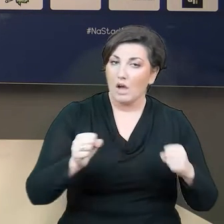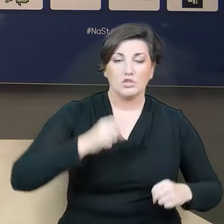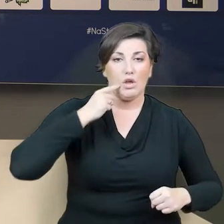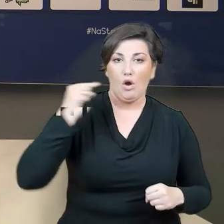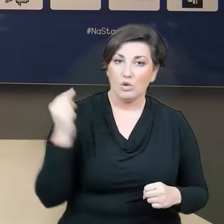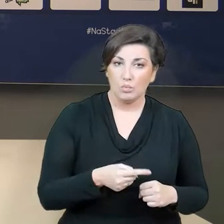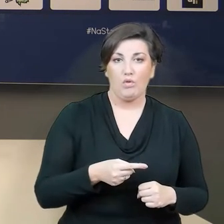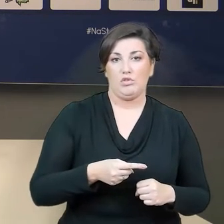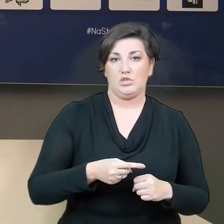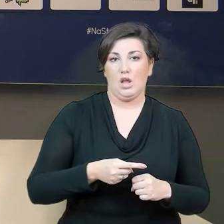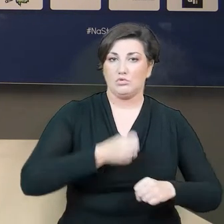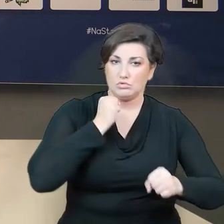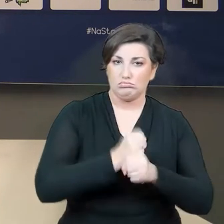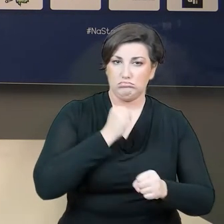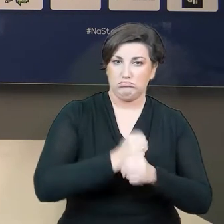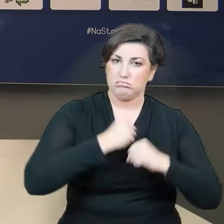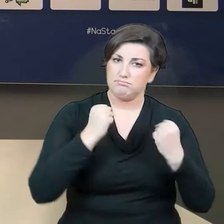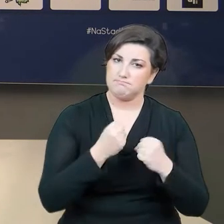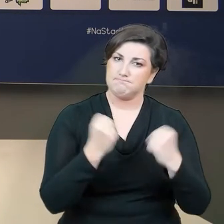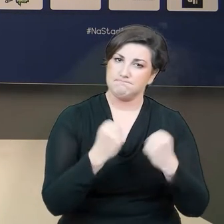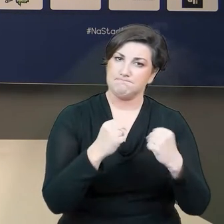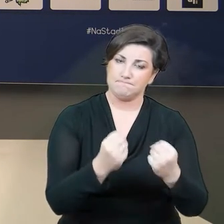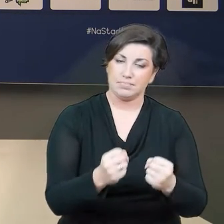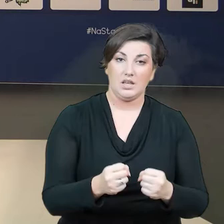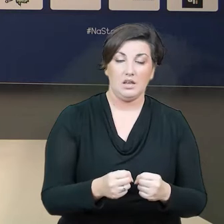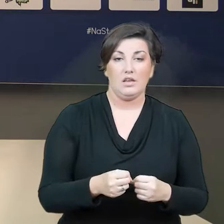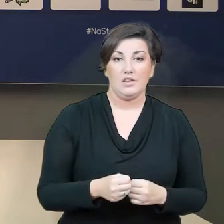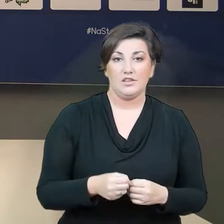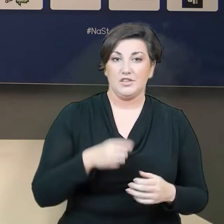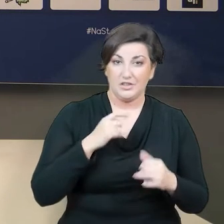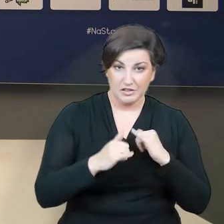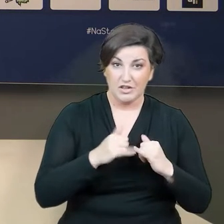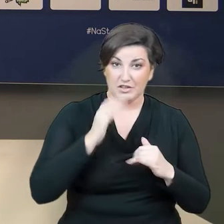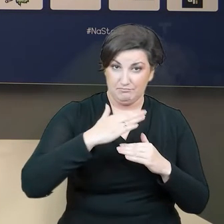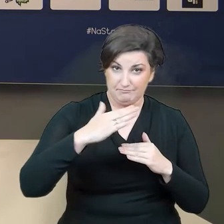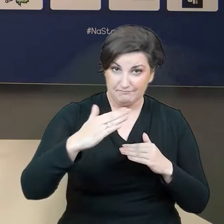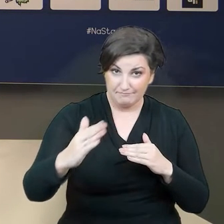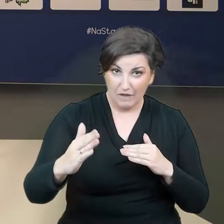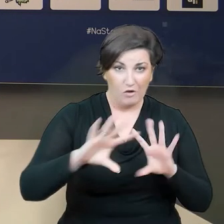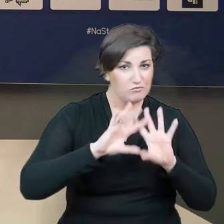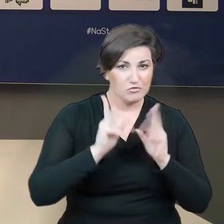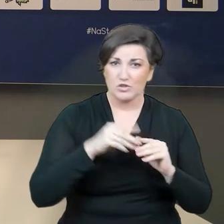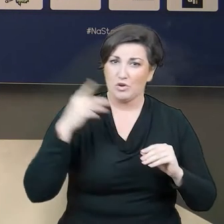etosem pracy, to w którymś momencie musi to wszystko, co złe, przy warcie się skończyć.